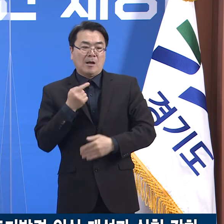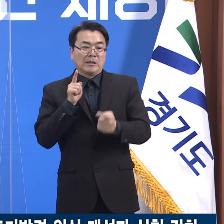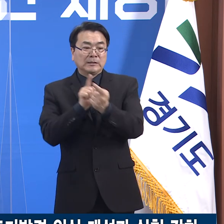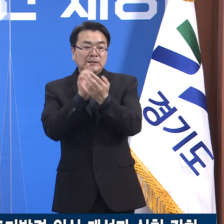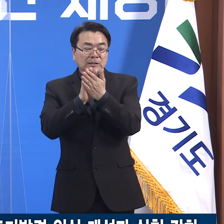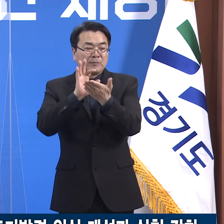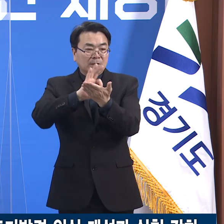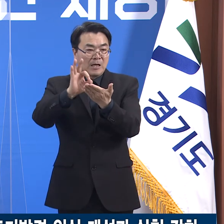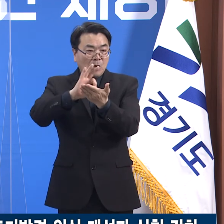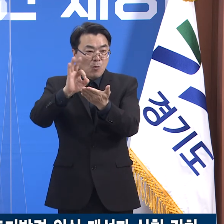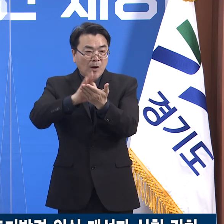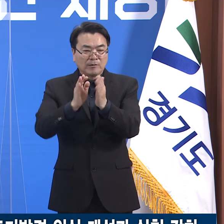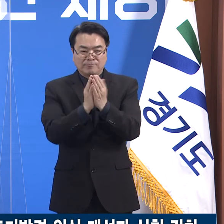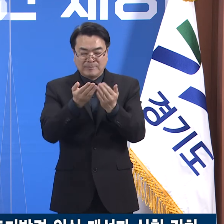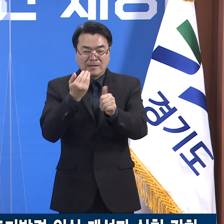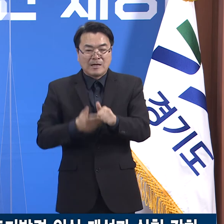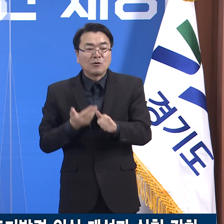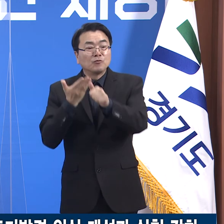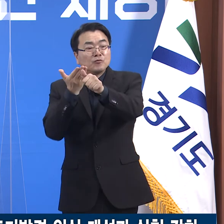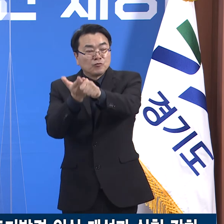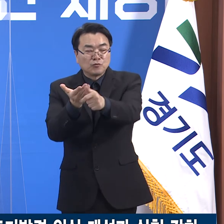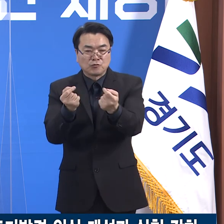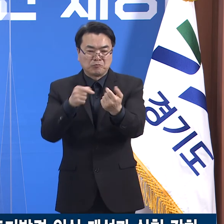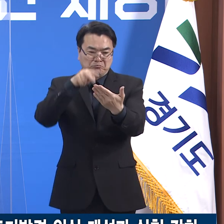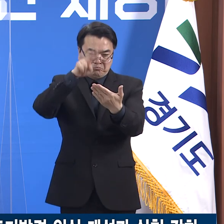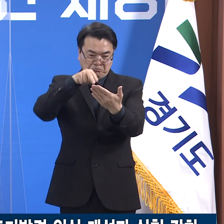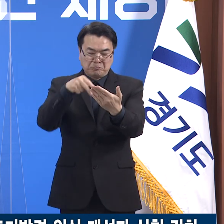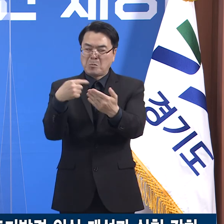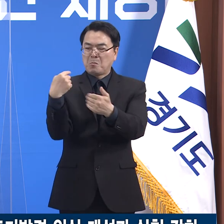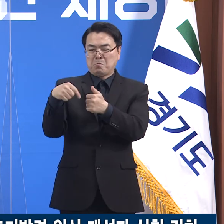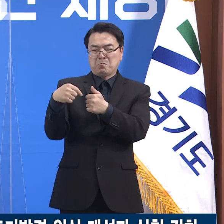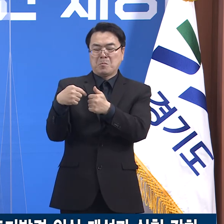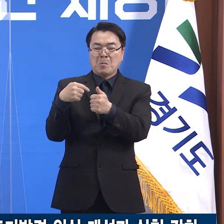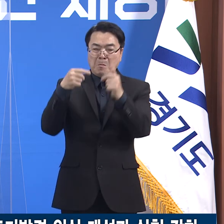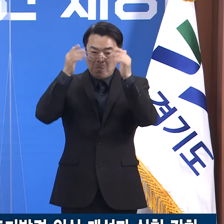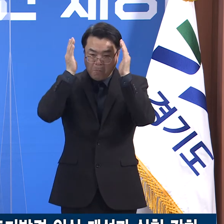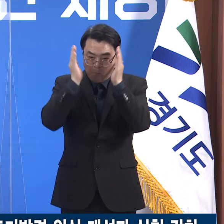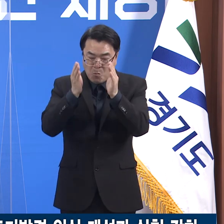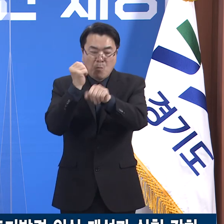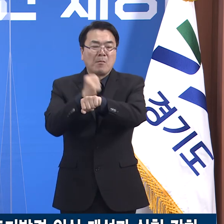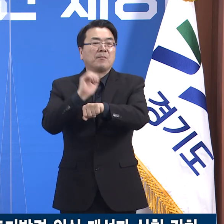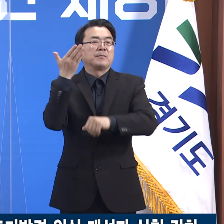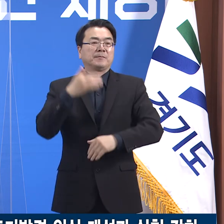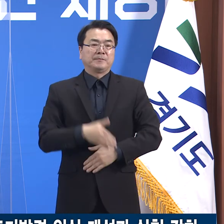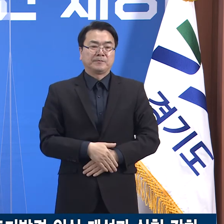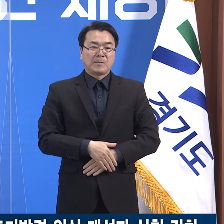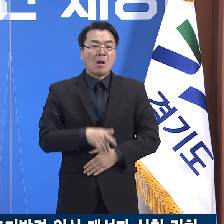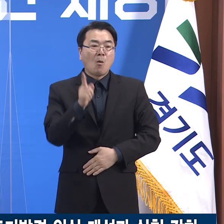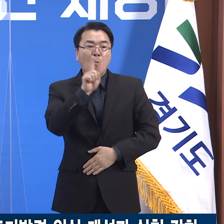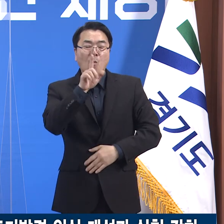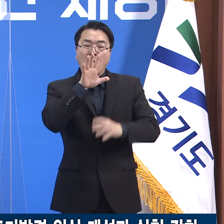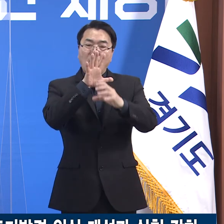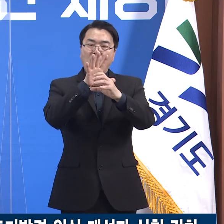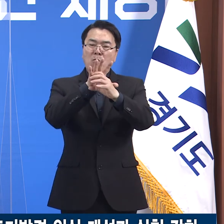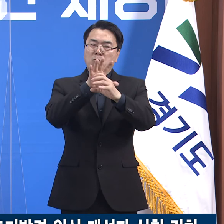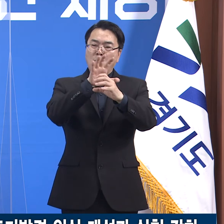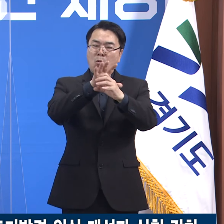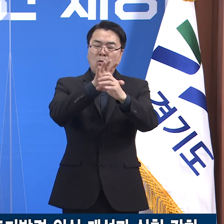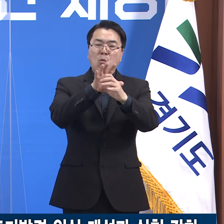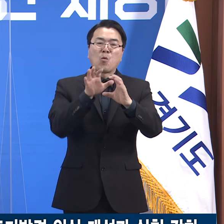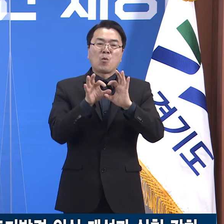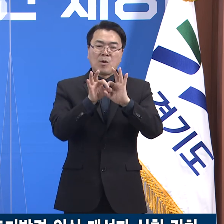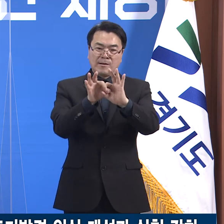워크북을 제작, 배포합니다. 일반적인 방역수칙이나 감염관리 원칙을 단순히 교육하는 것이 아니라